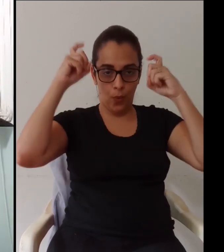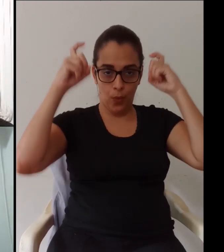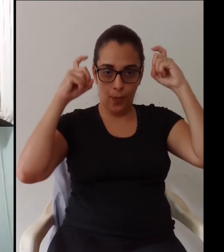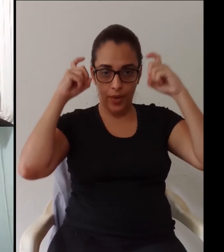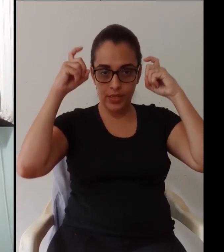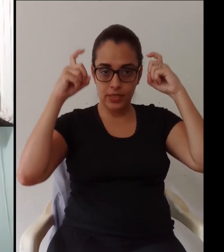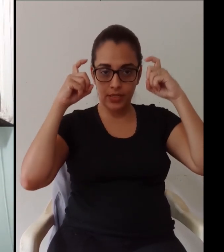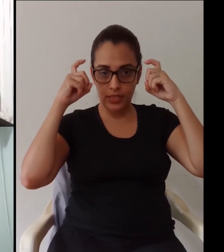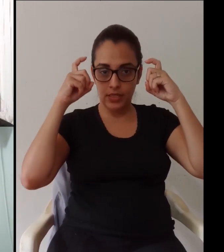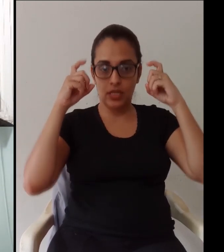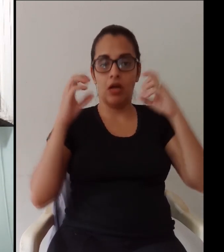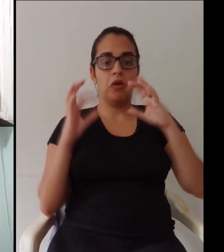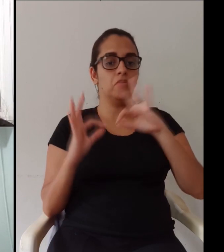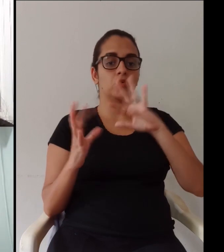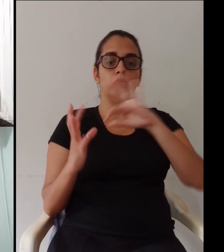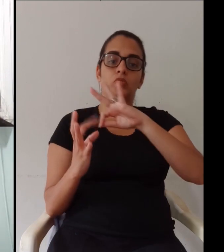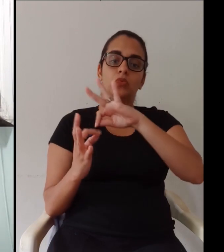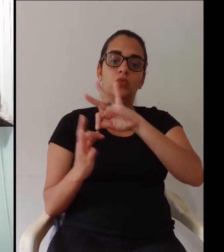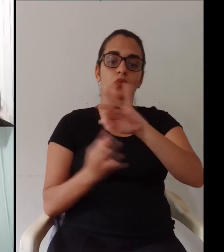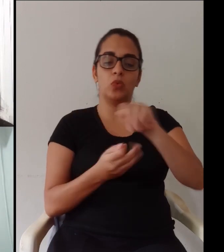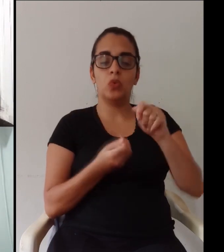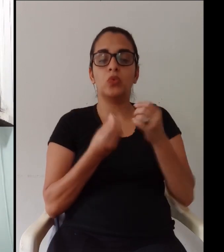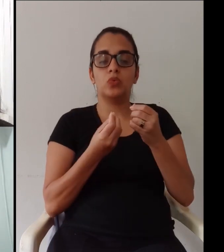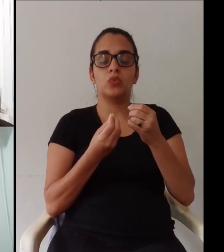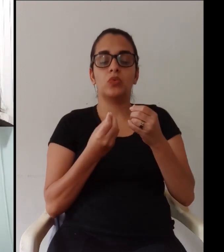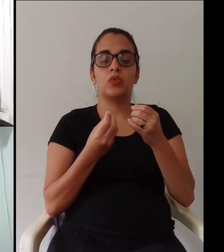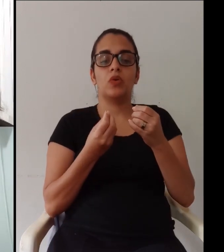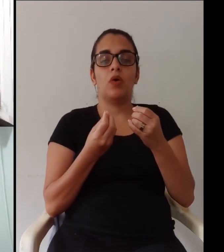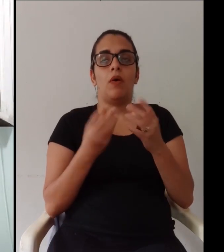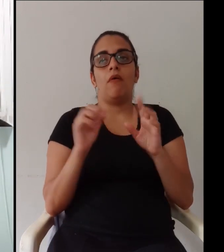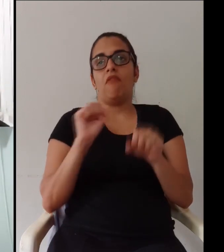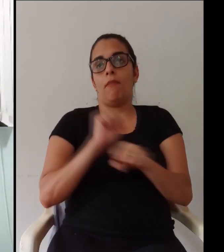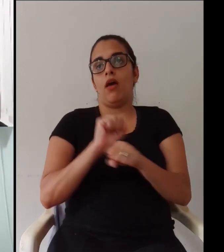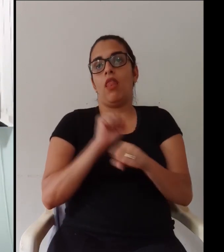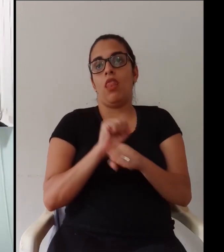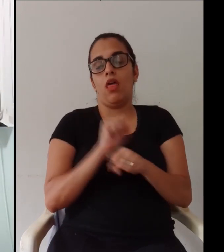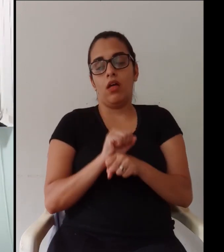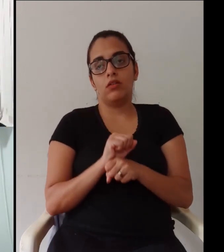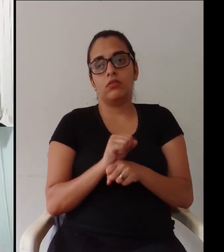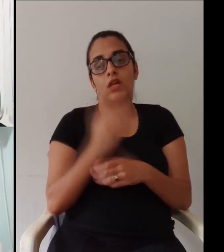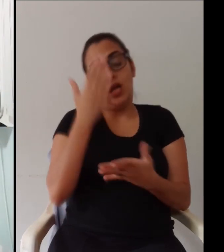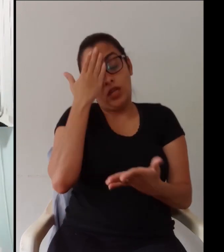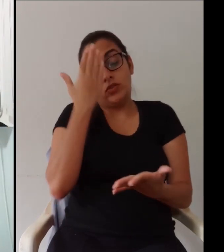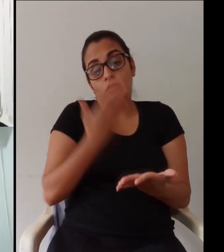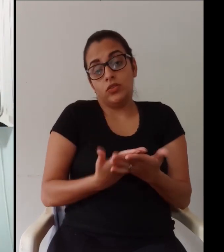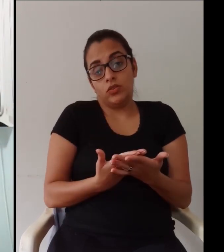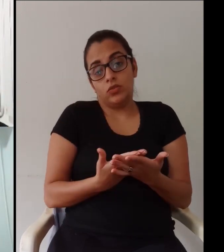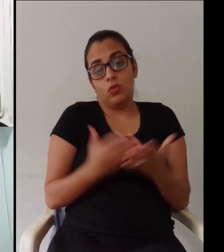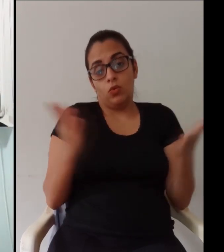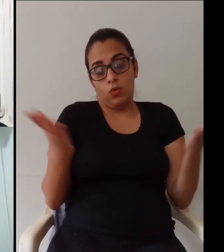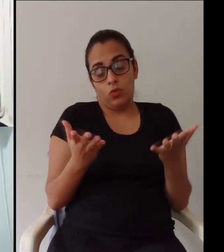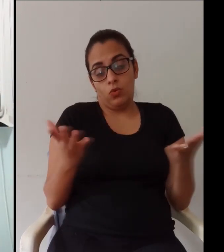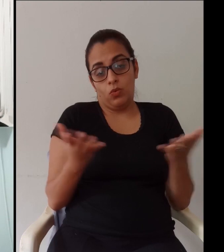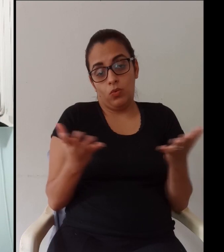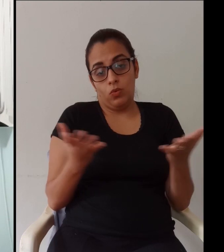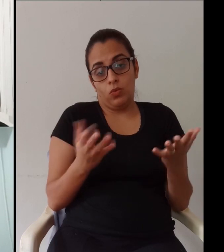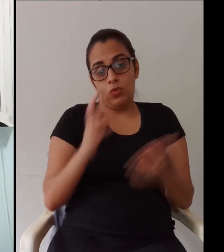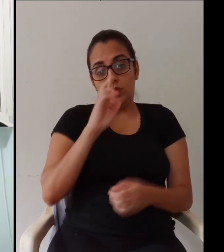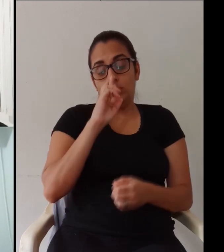a única informação que eu tenho Daniela é que realmente a preocupação de todo mundo é muito grande de ficar um